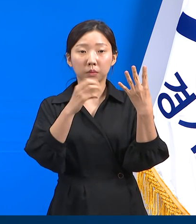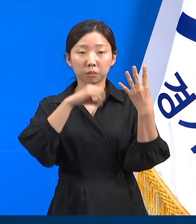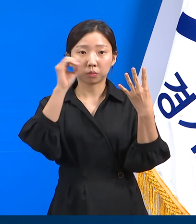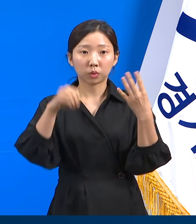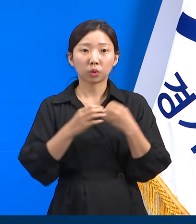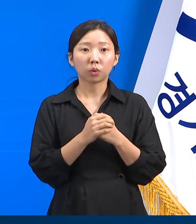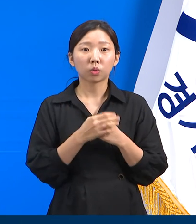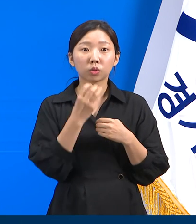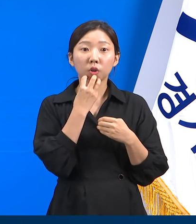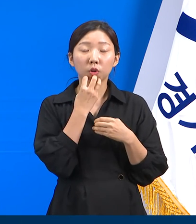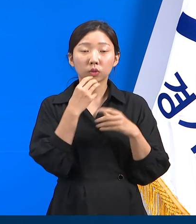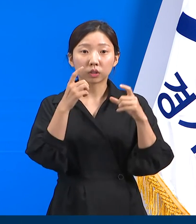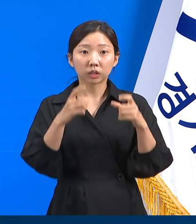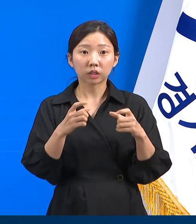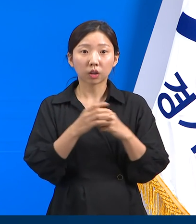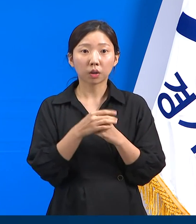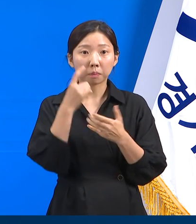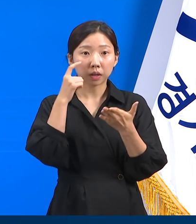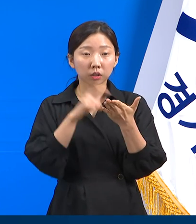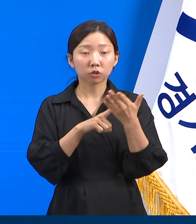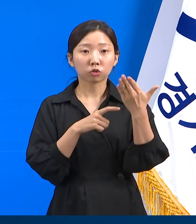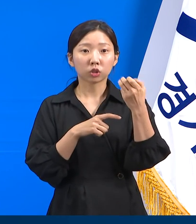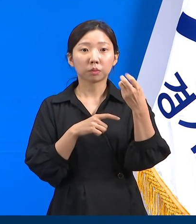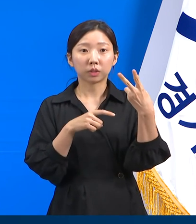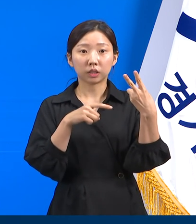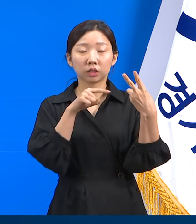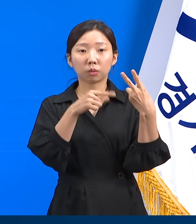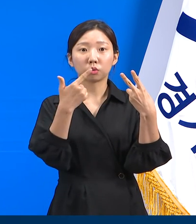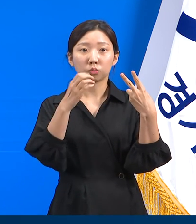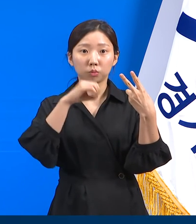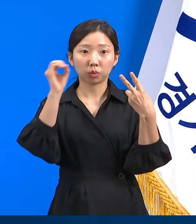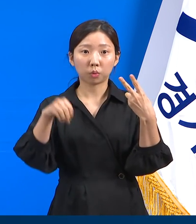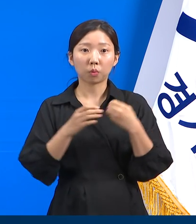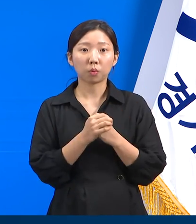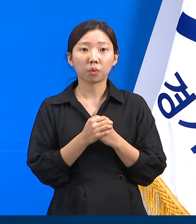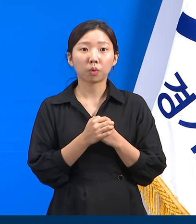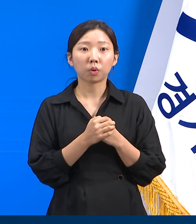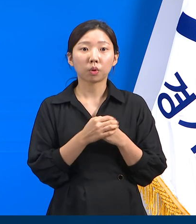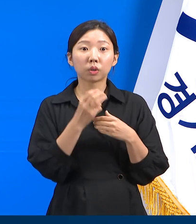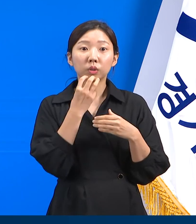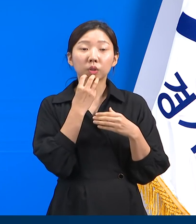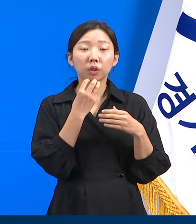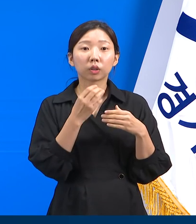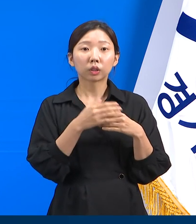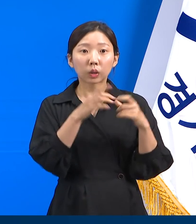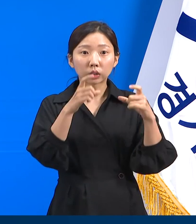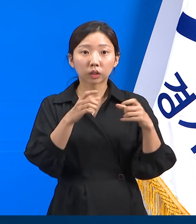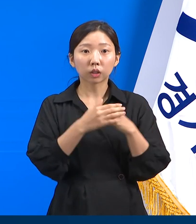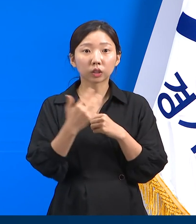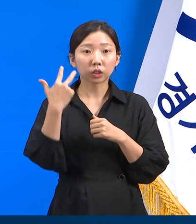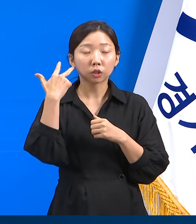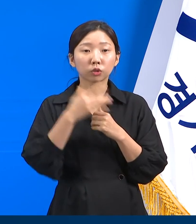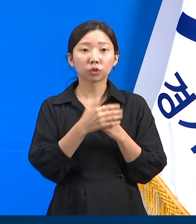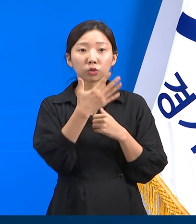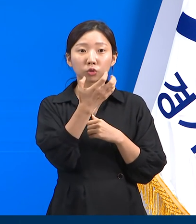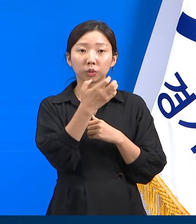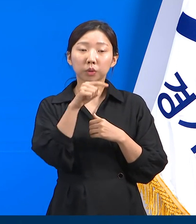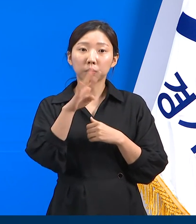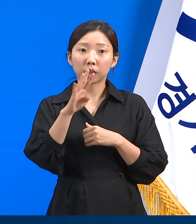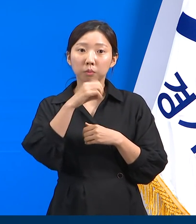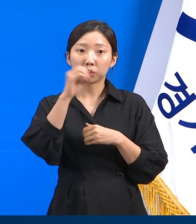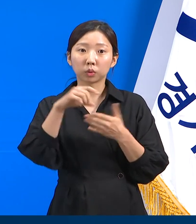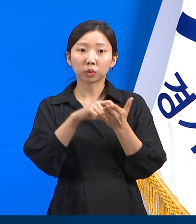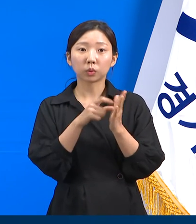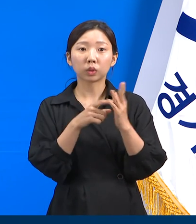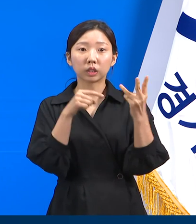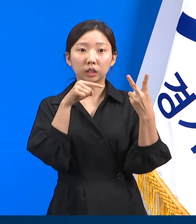수도권의 델타 변이 검출률은 92.6%입니다. 수도권 검출률은 전주 90.4% 대비 2.2